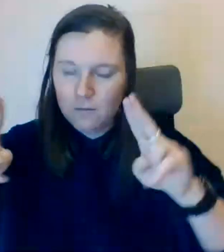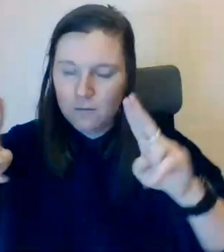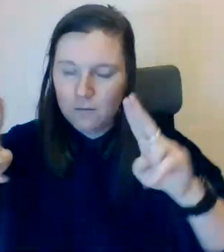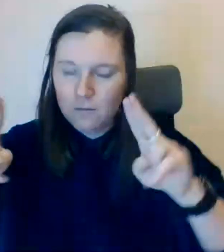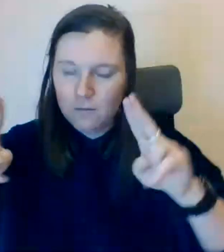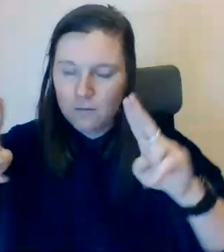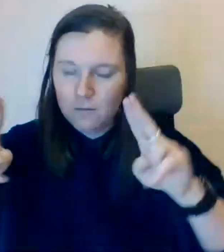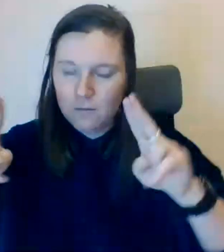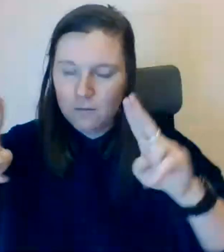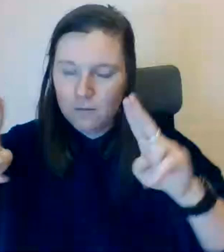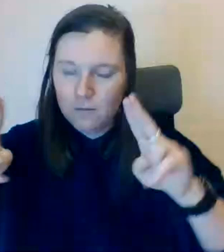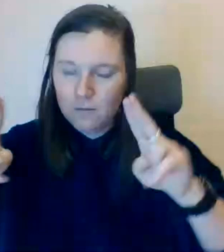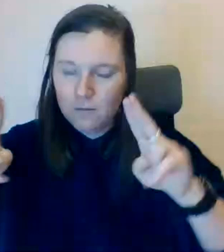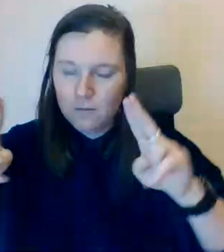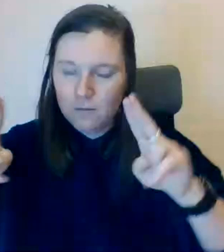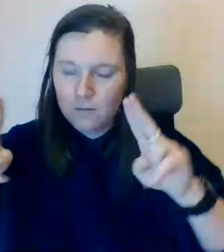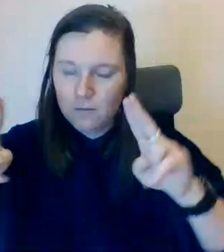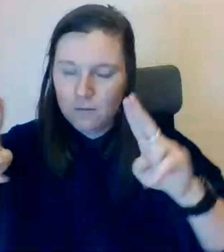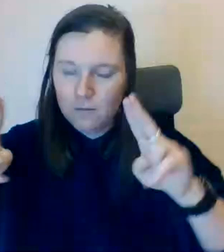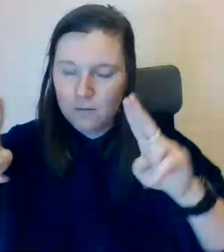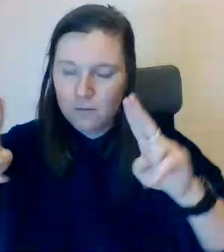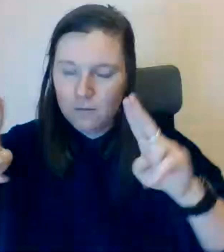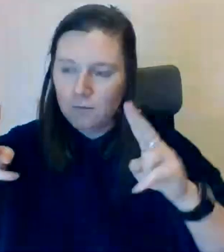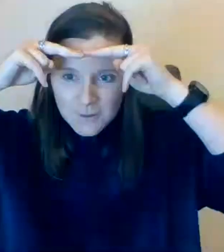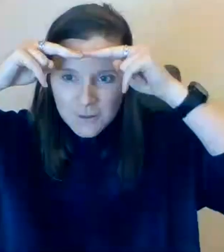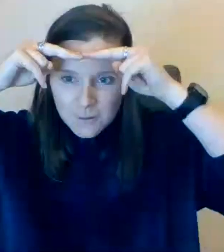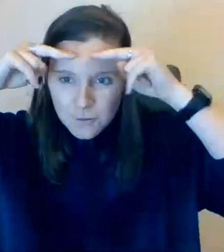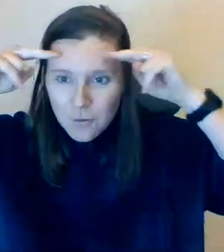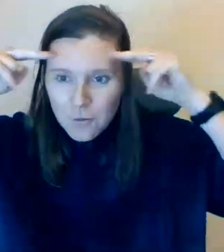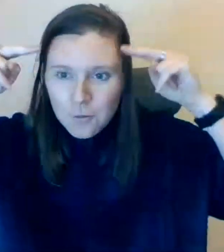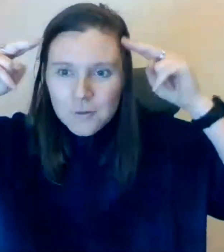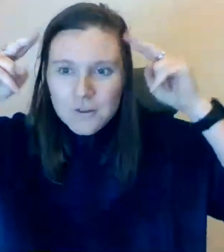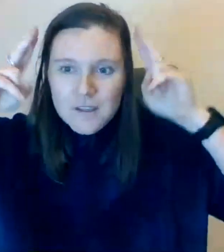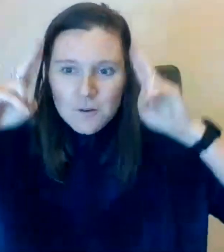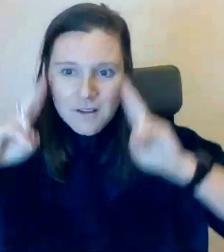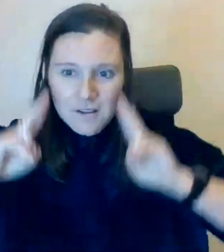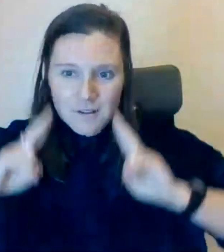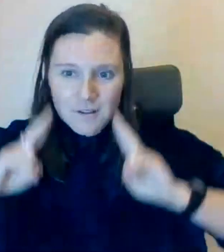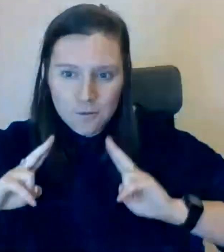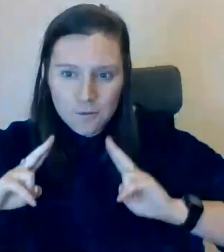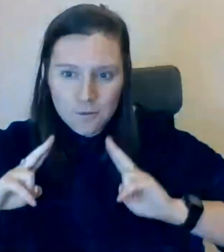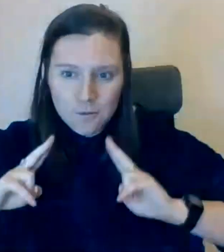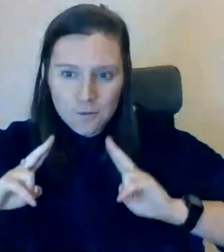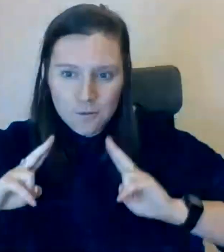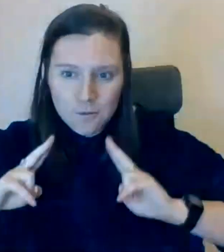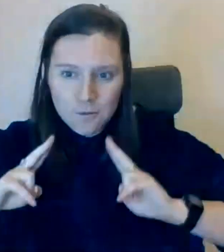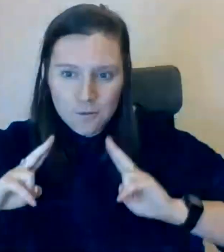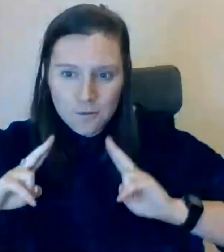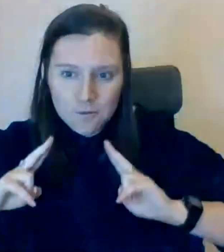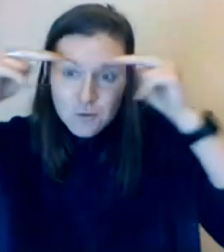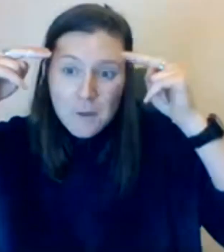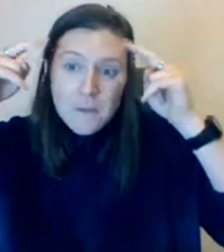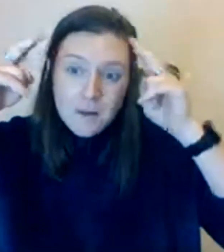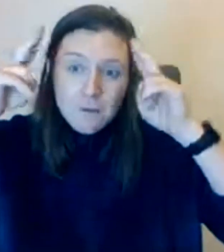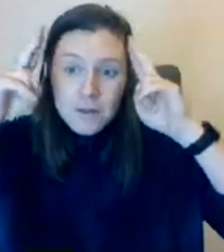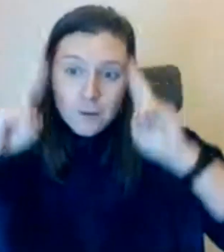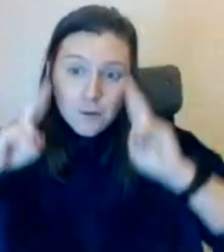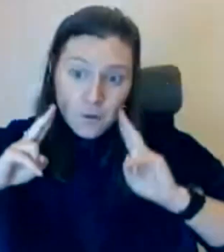comme un pistolet, pan-pan. Je le place au niveau du front et je le dessins. Et en fait, je m'appelle en fait